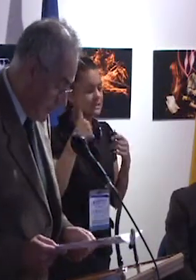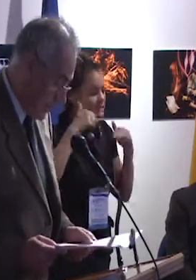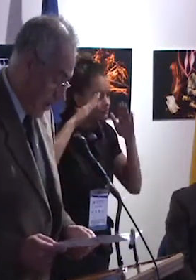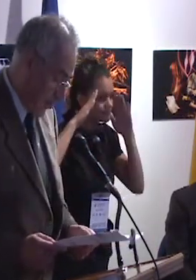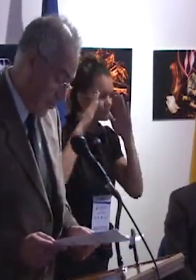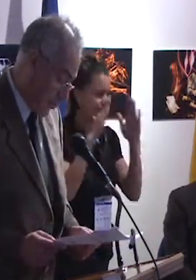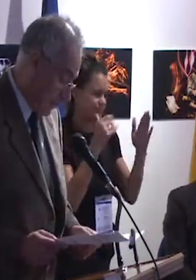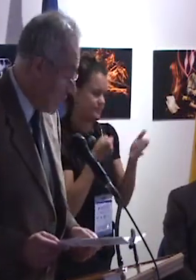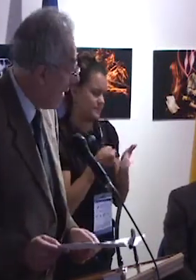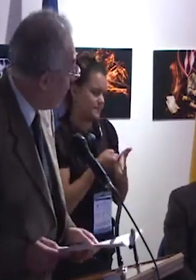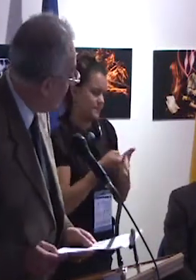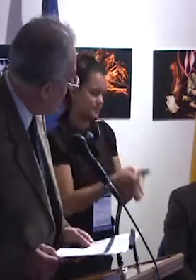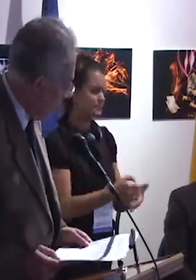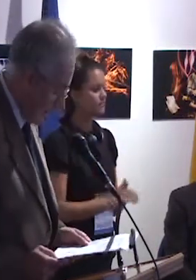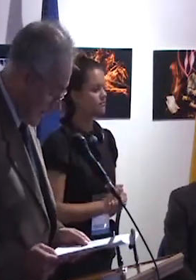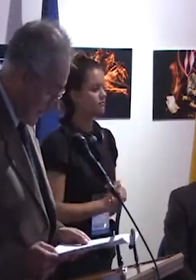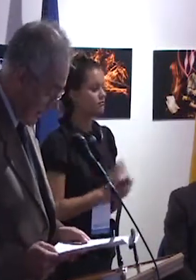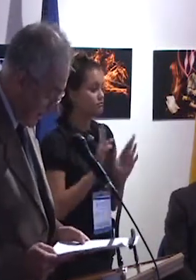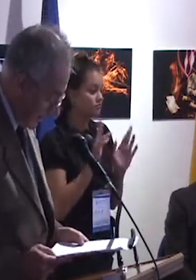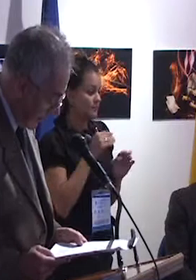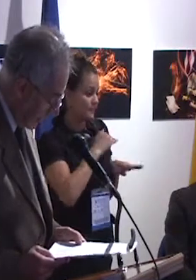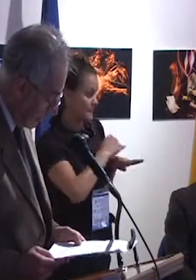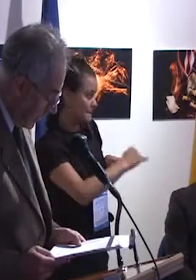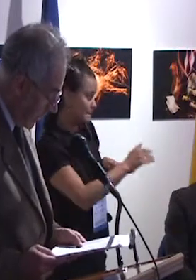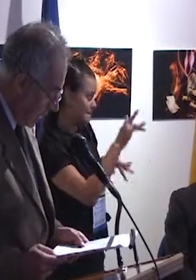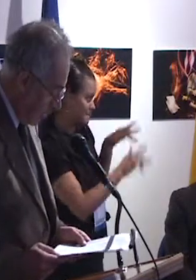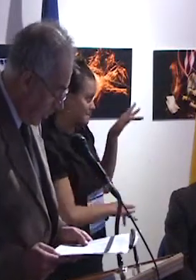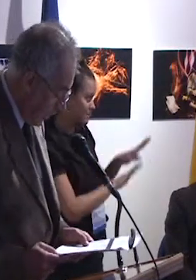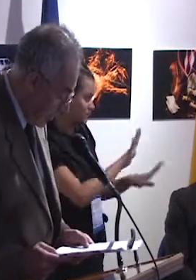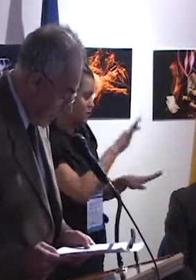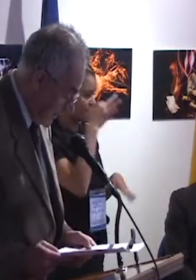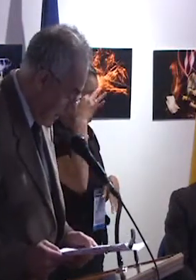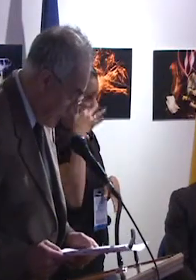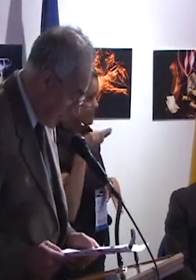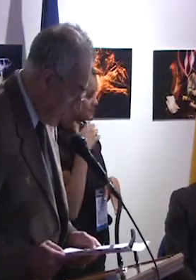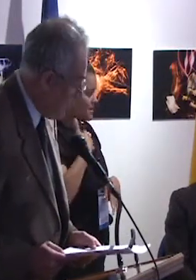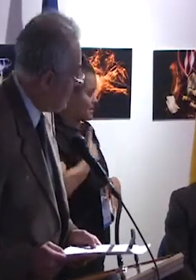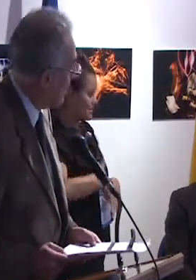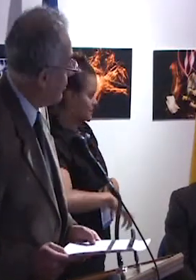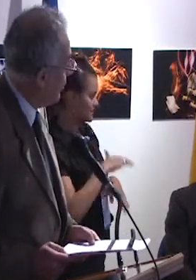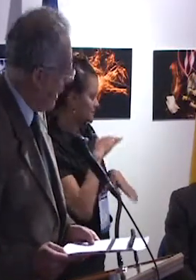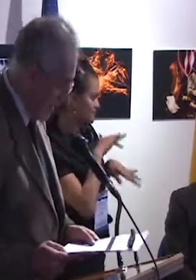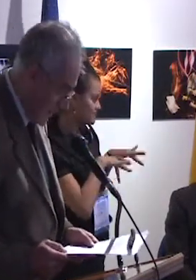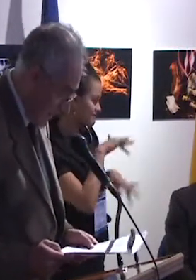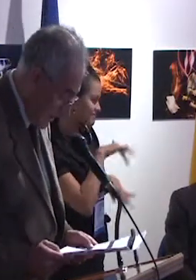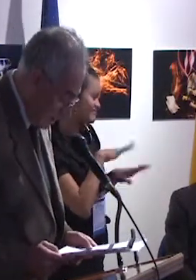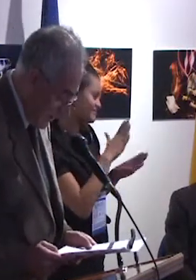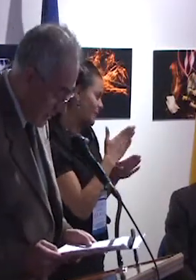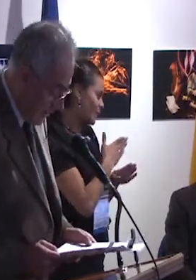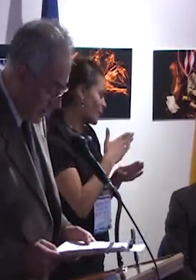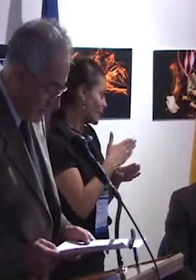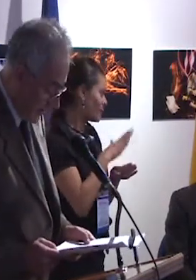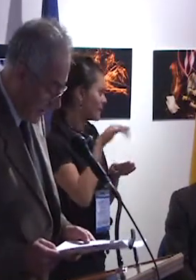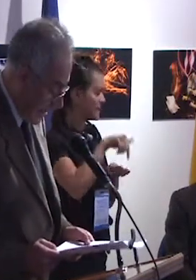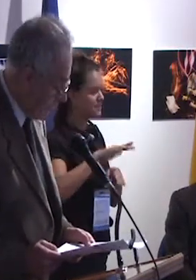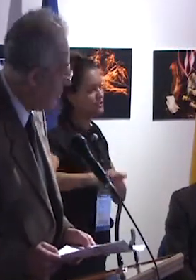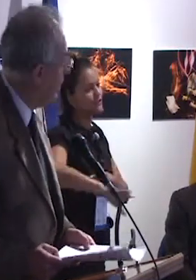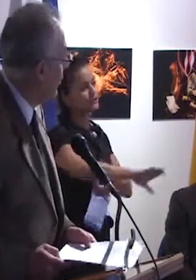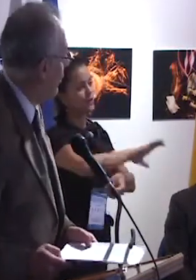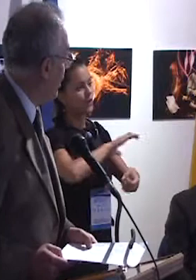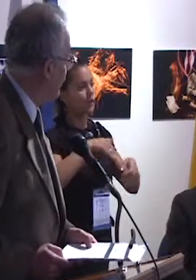Esperamos que para nuestros invitados franceses y argentinos, los rigores del tráfico de nuestras ciudades sean ampliamente